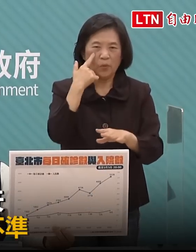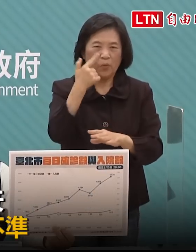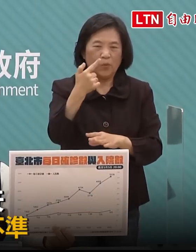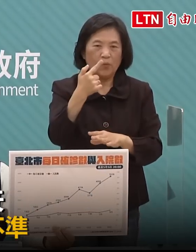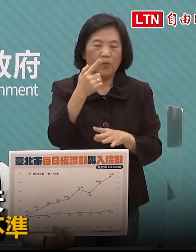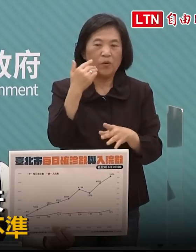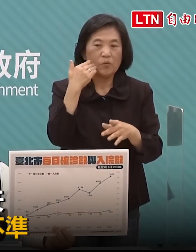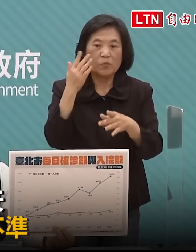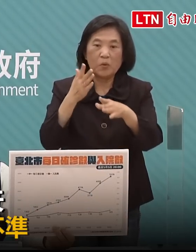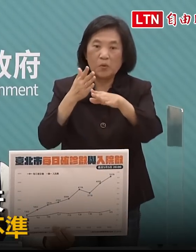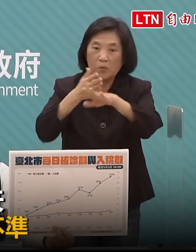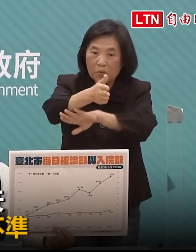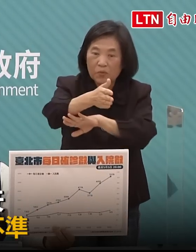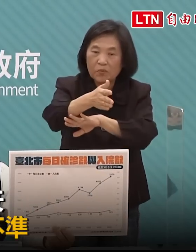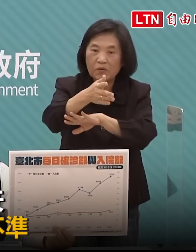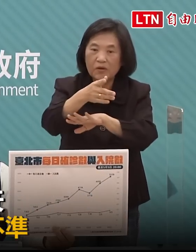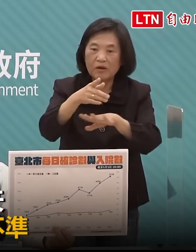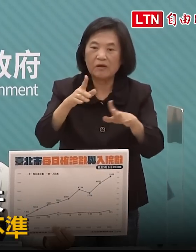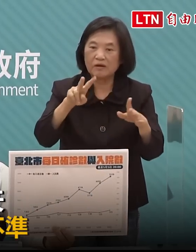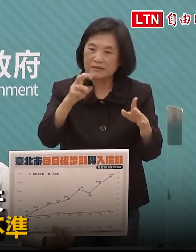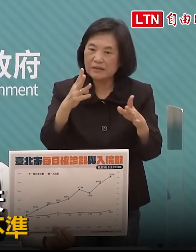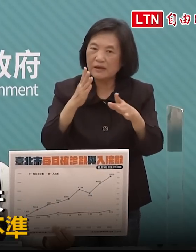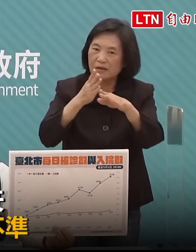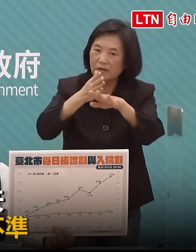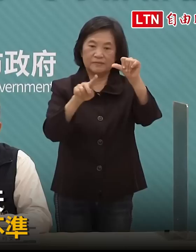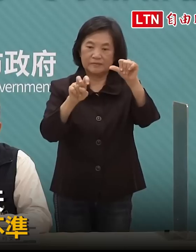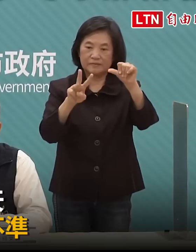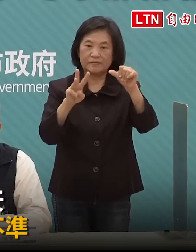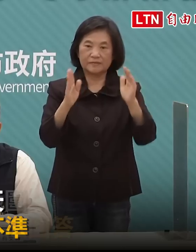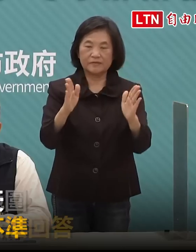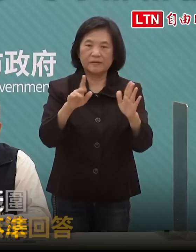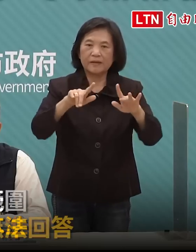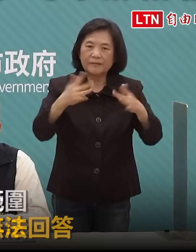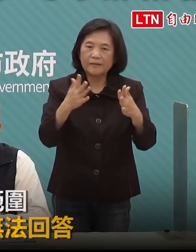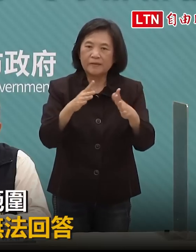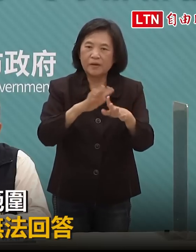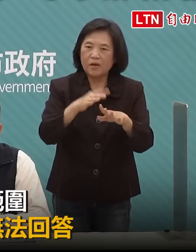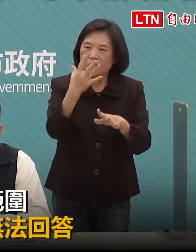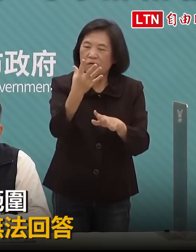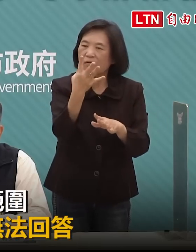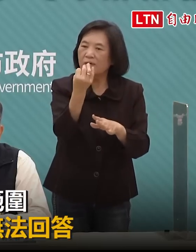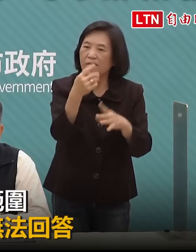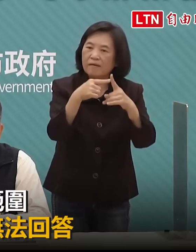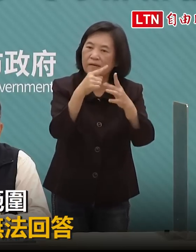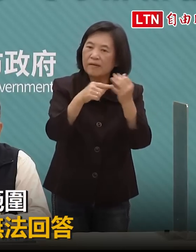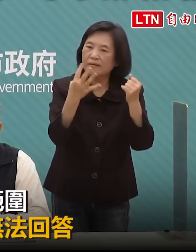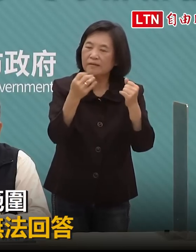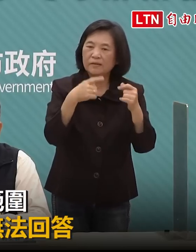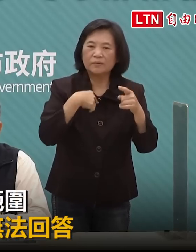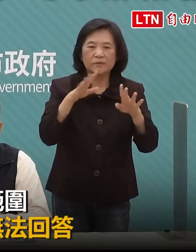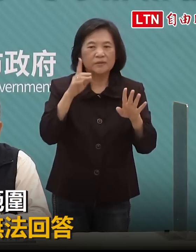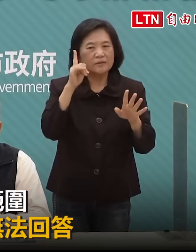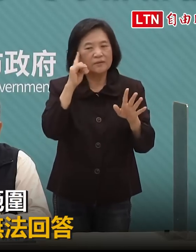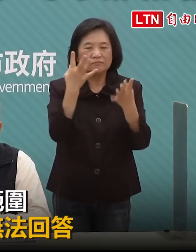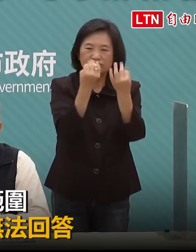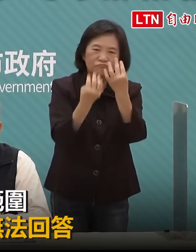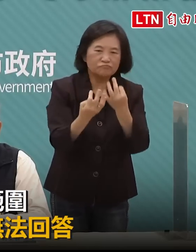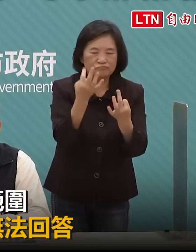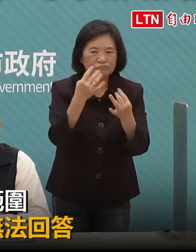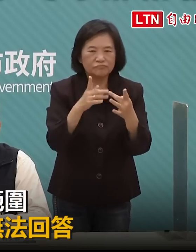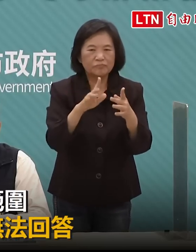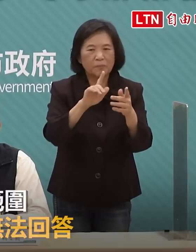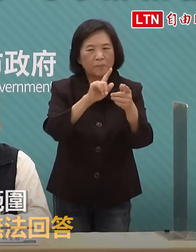過那個風以後大概就會再降下去大概會多少因為這有各種數學模型